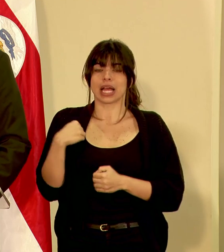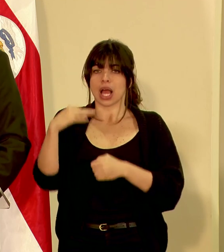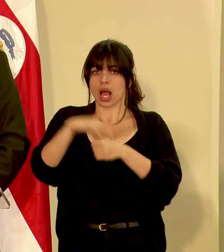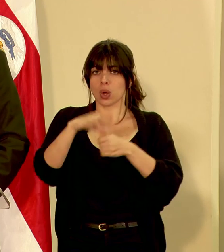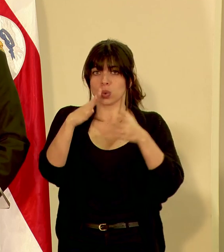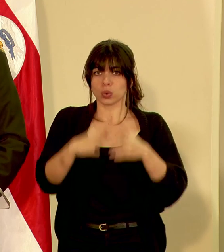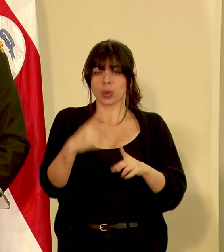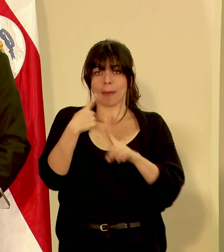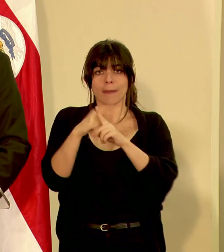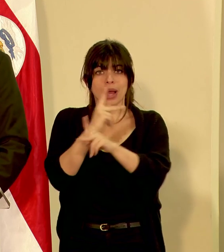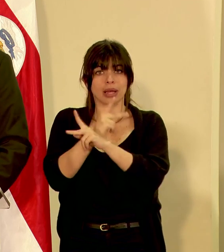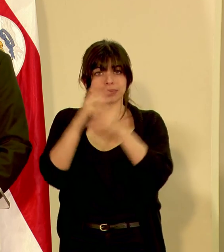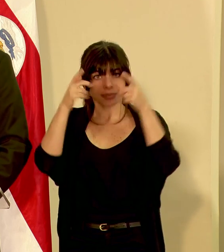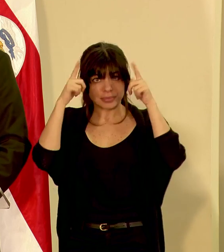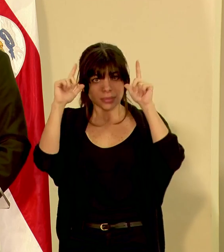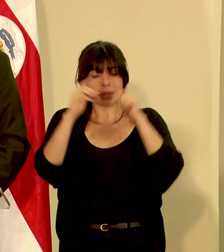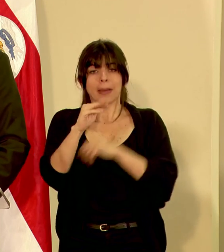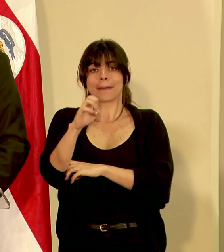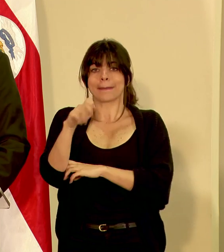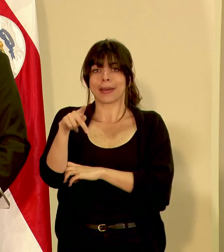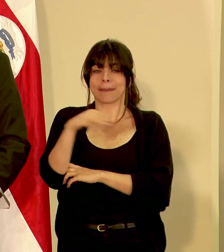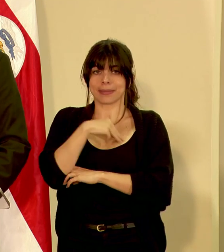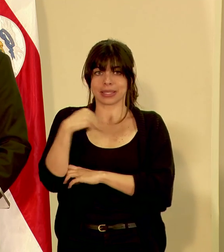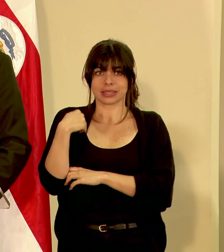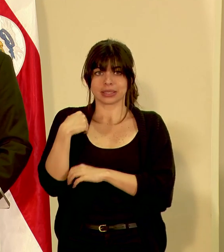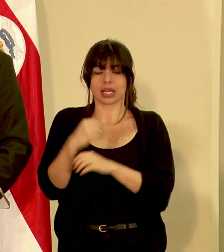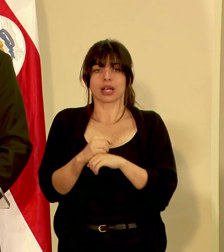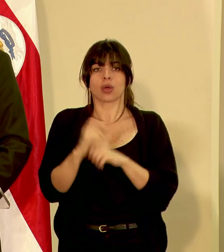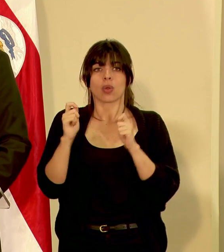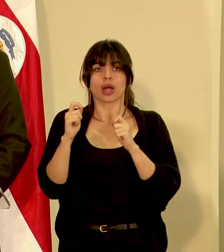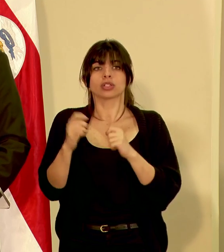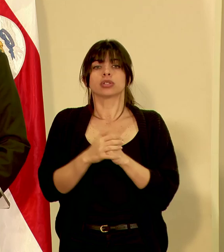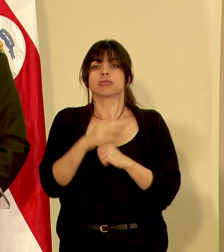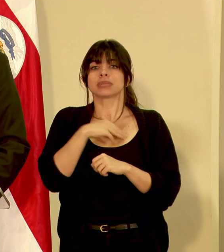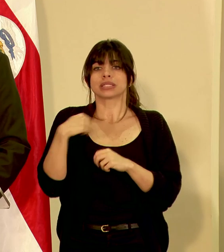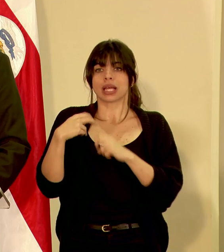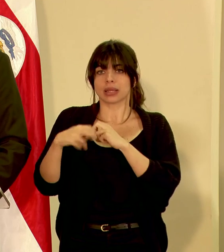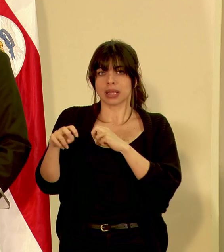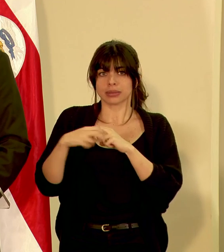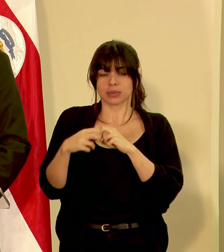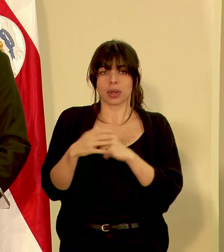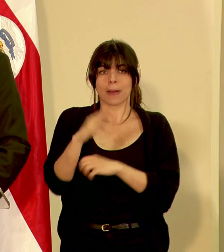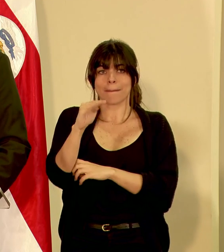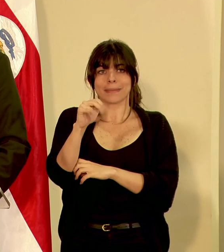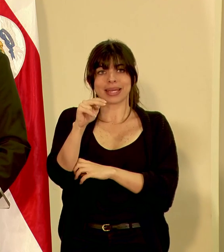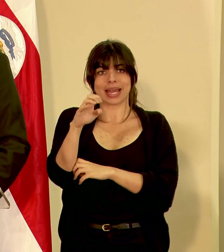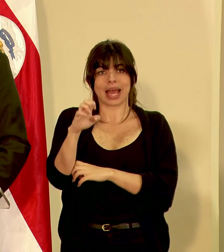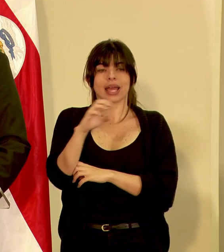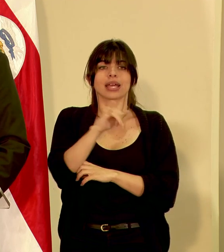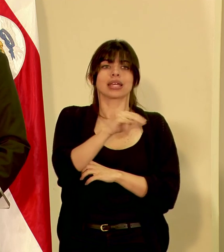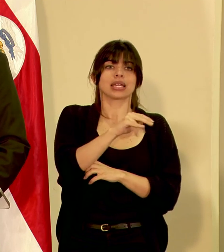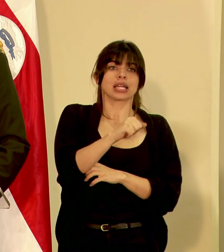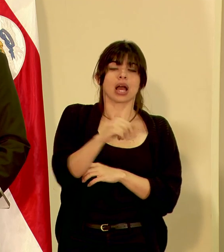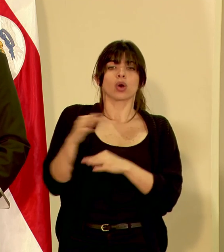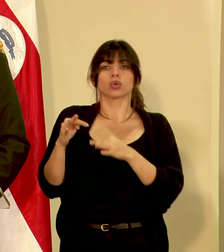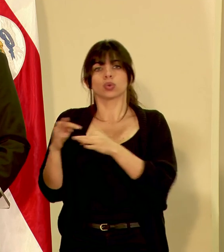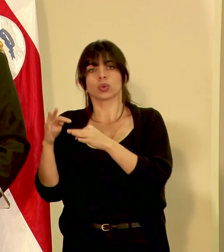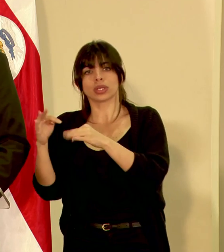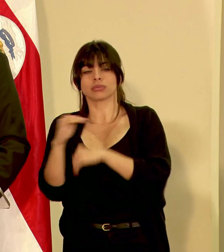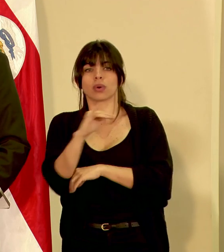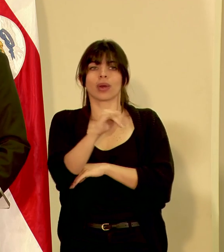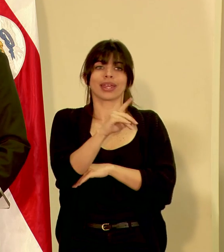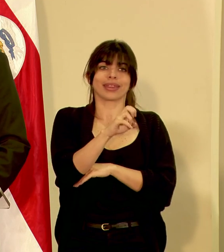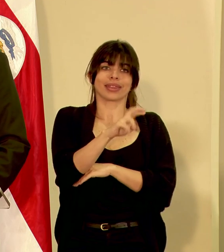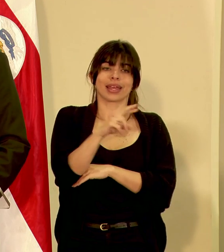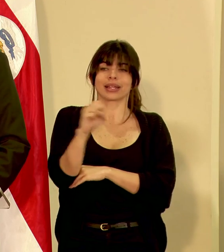Agricultura y Ganadería, el MEP, el Ministerio de Obras Públicas y Transportes, MINAE, ELINA, Turismo, INDER,